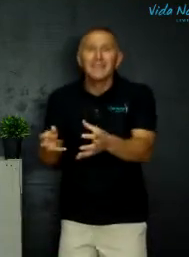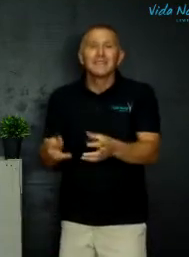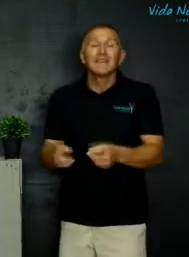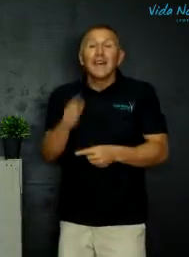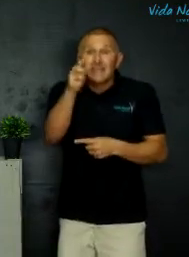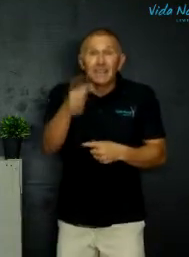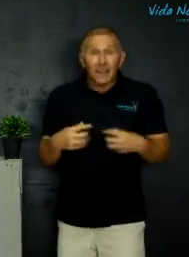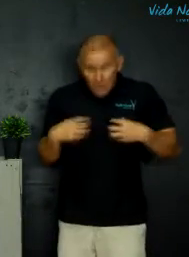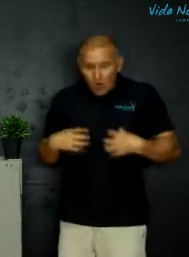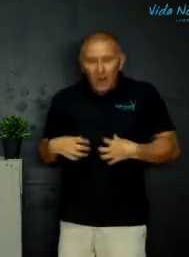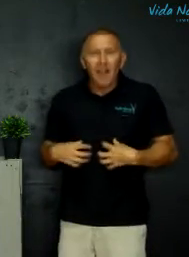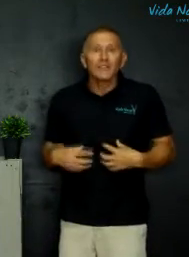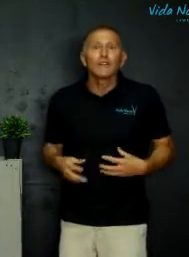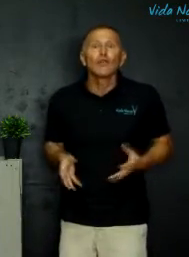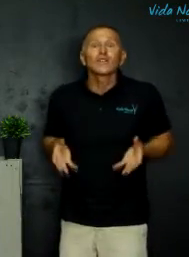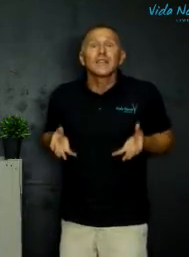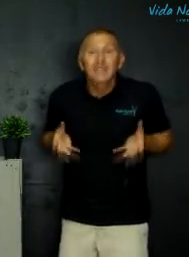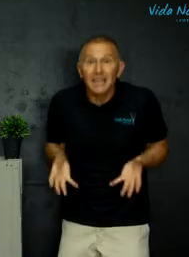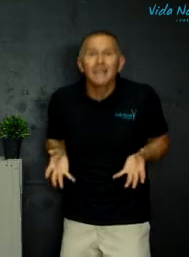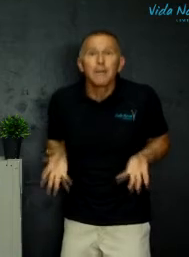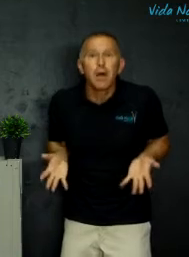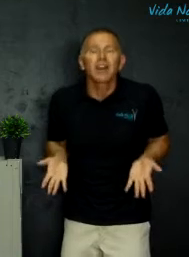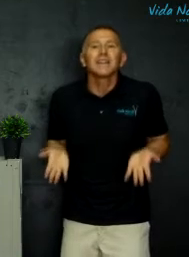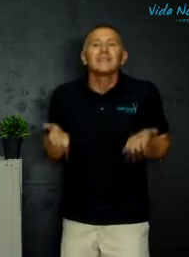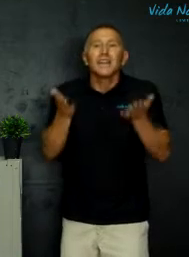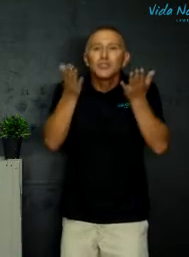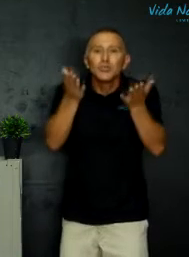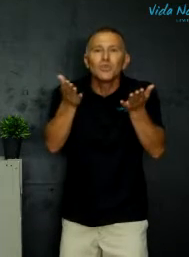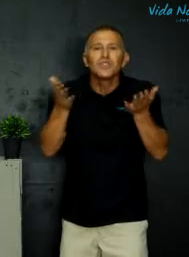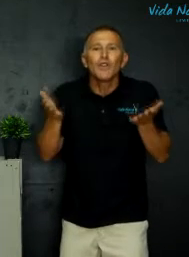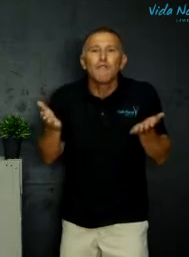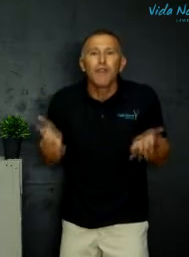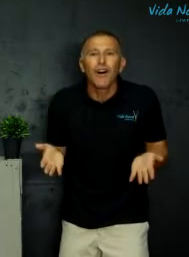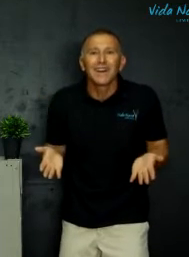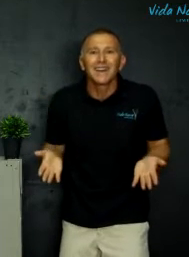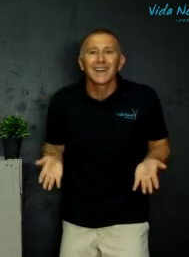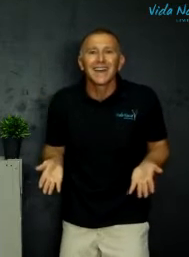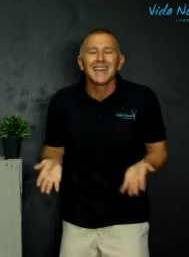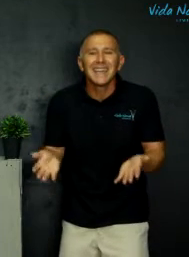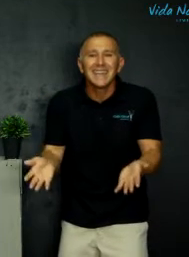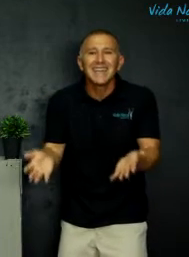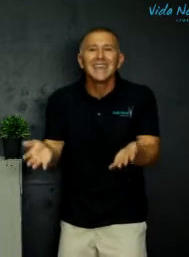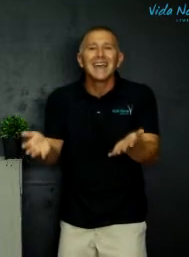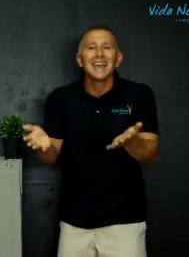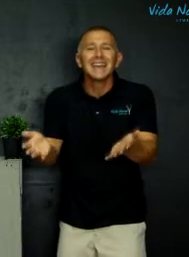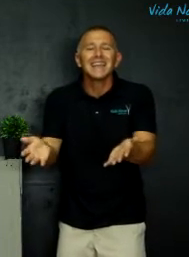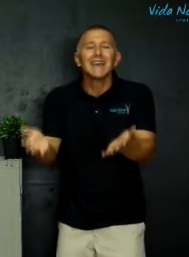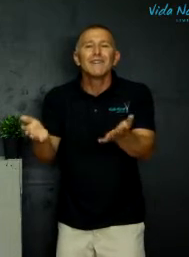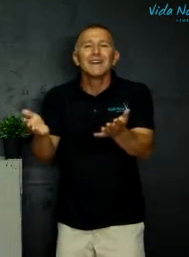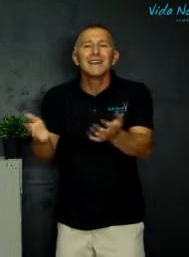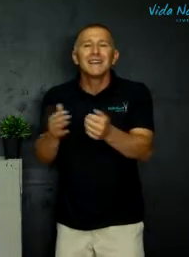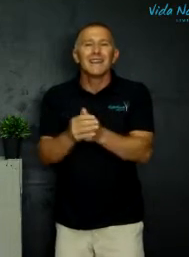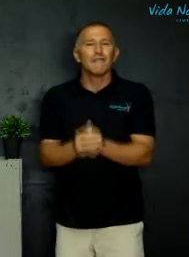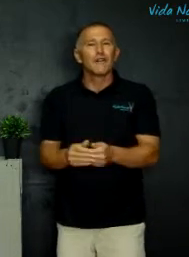dit dit gaan jou karakter word en dit gaan maak dat jy soos jou vader in hy die lewe leef